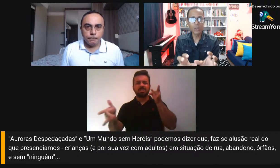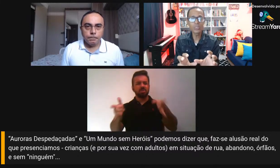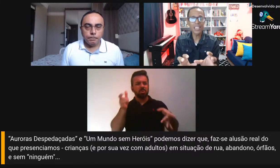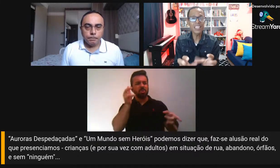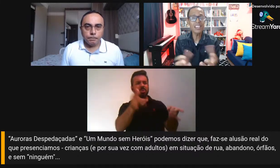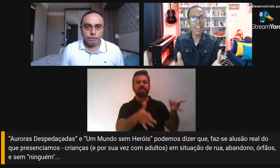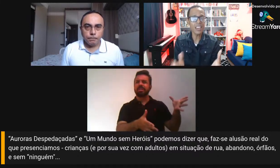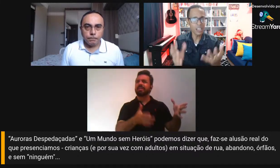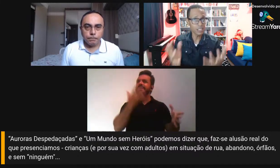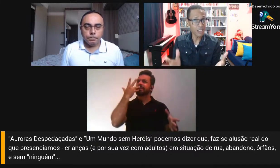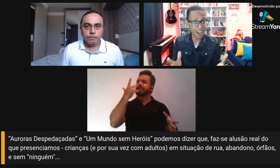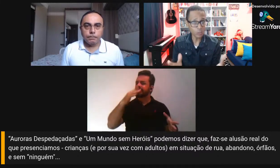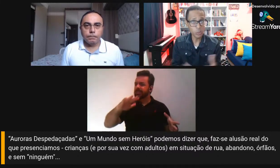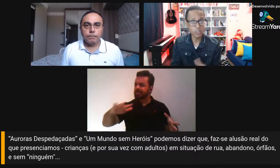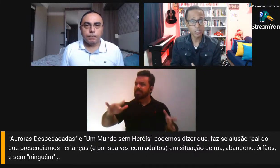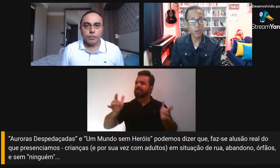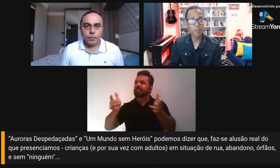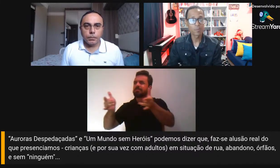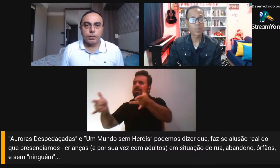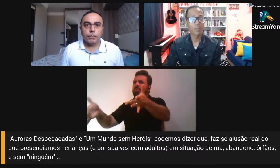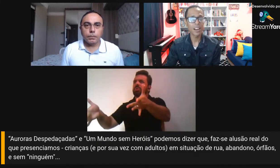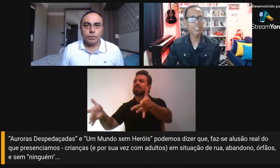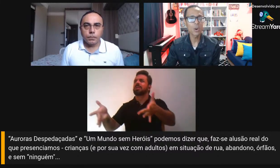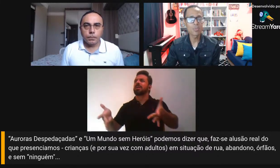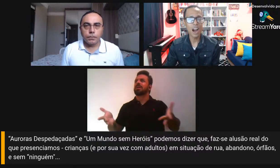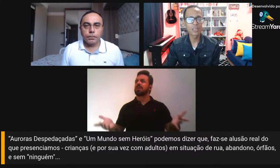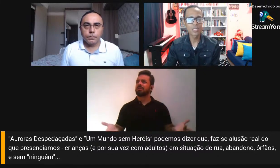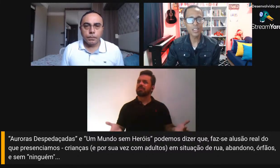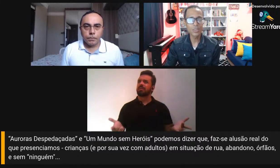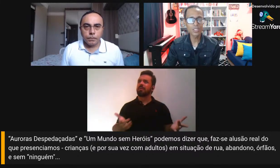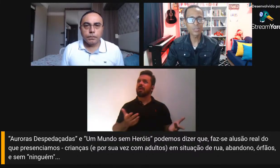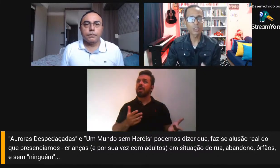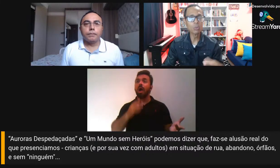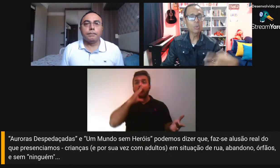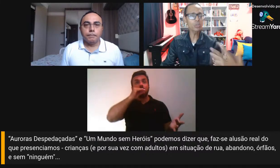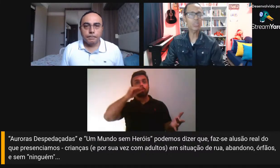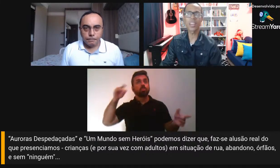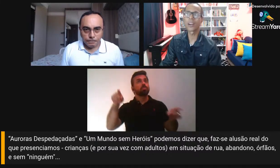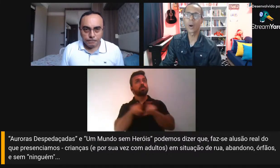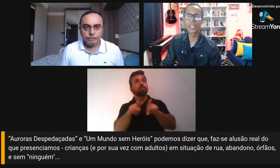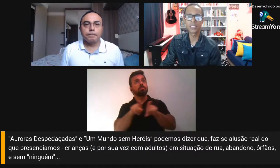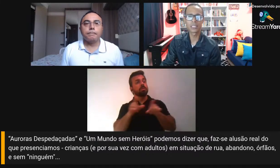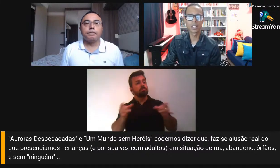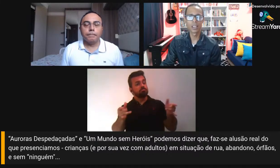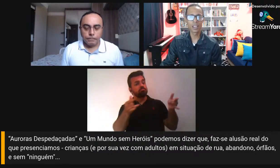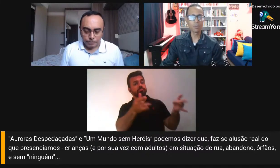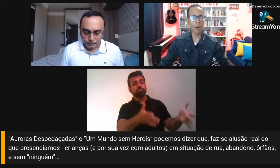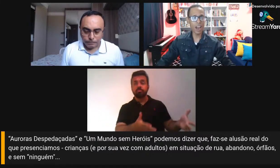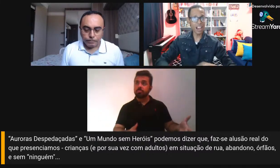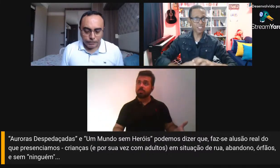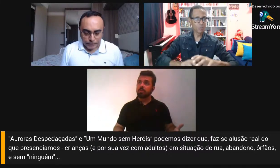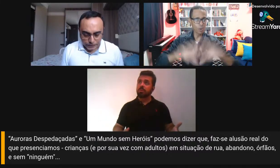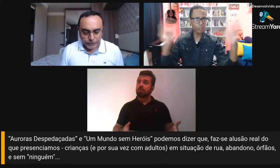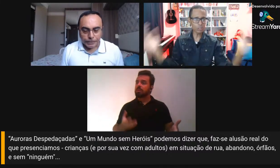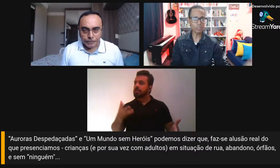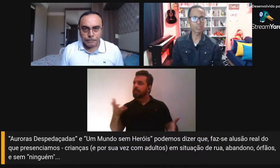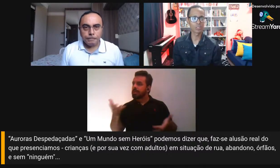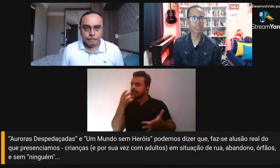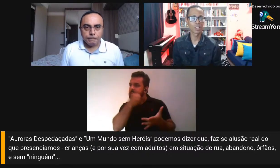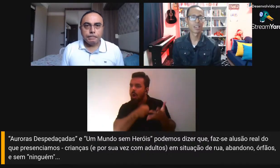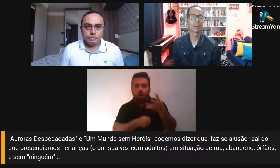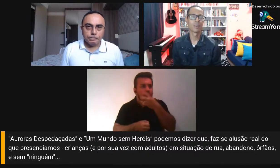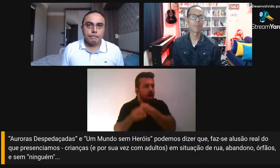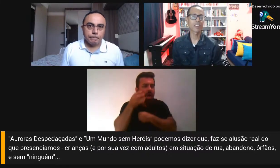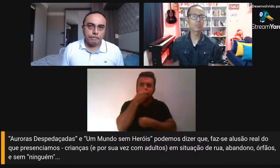não tem ninguém, entre aspas, para salvá-los, quando a gente fala um mundo sem heróis, embora haja muitos,